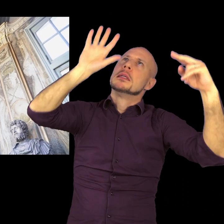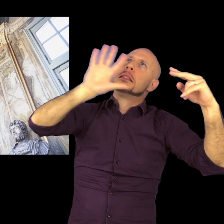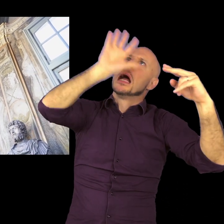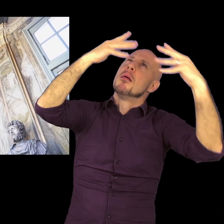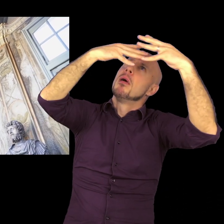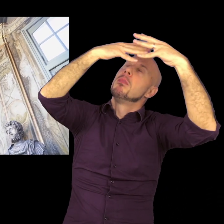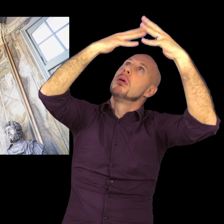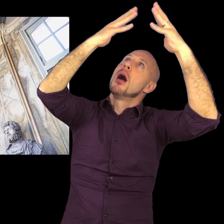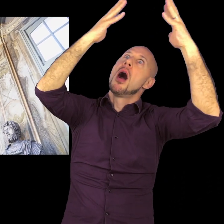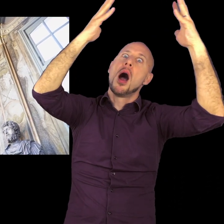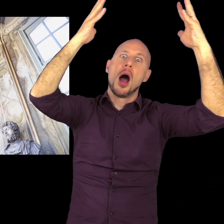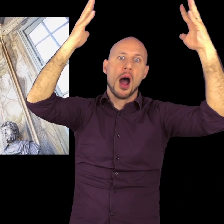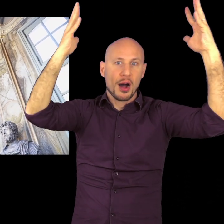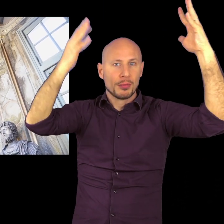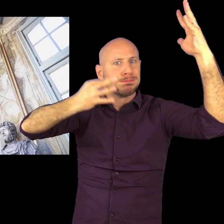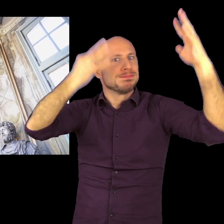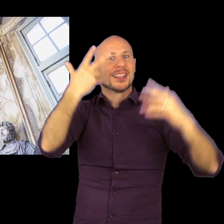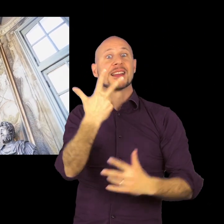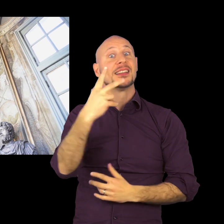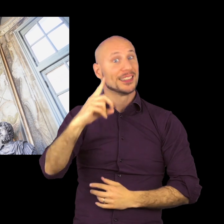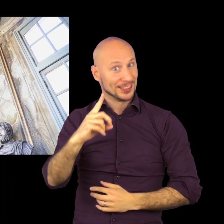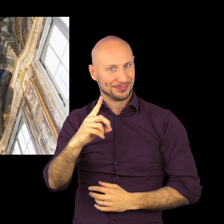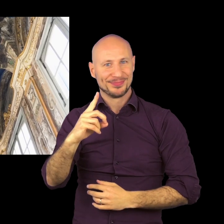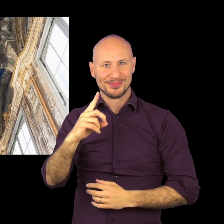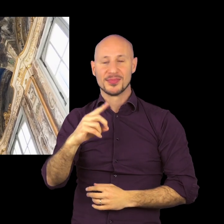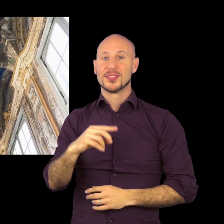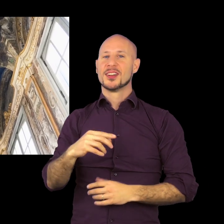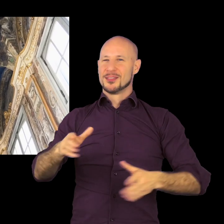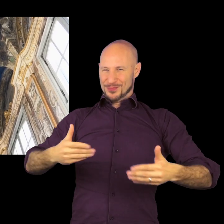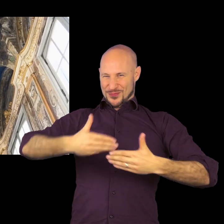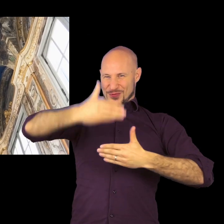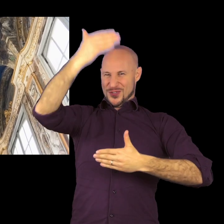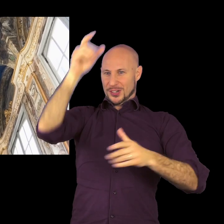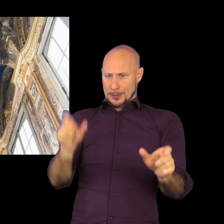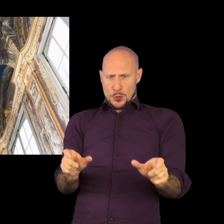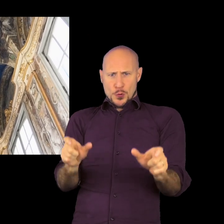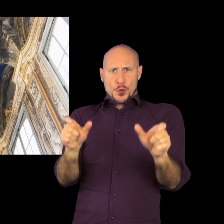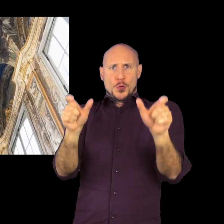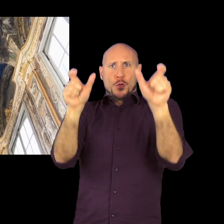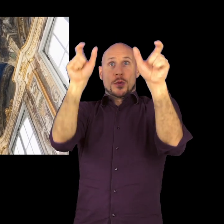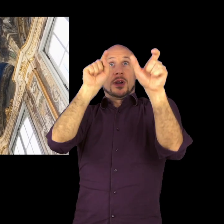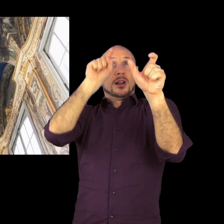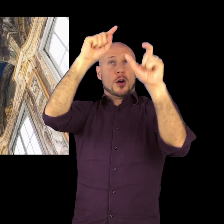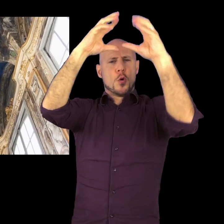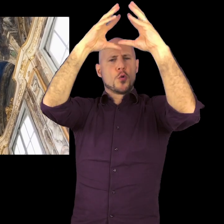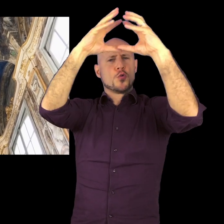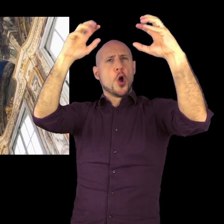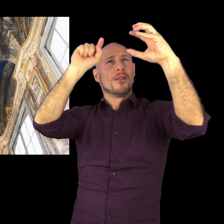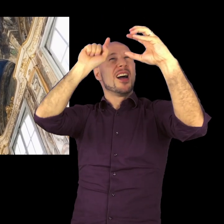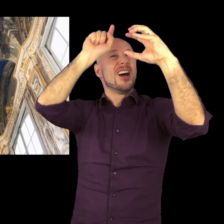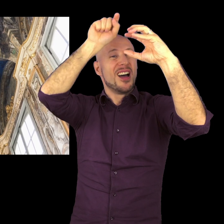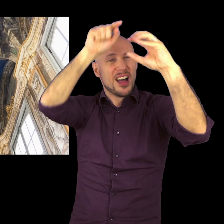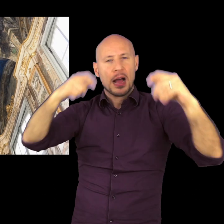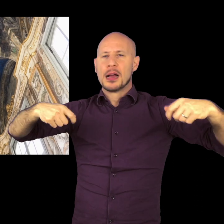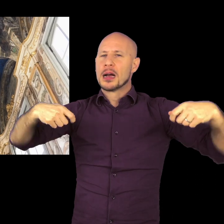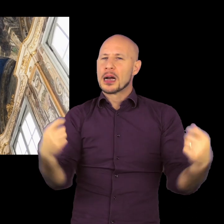un'idea di terza dimensione, quasi di sfondamento della parete architettonica reale. Ed è proprio in